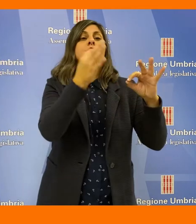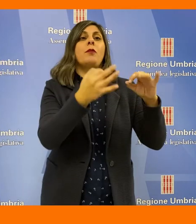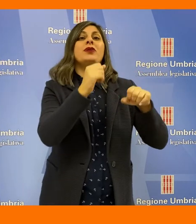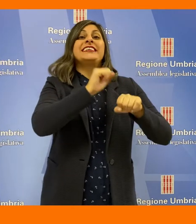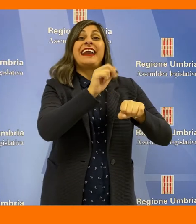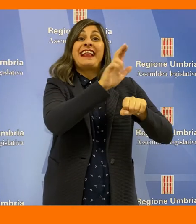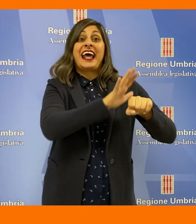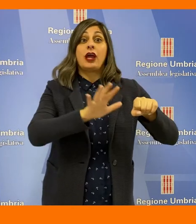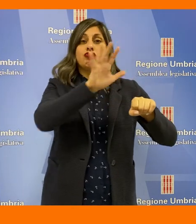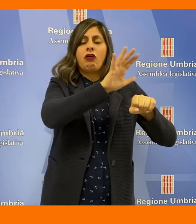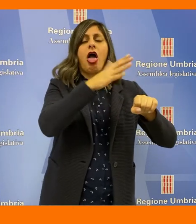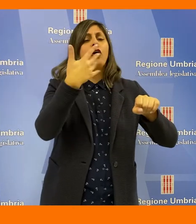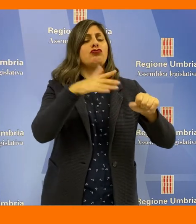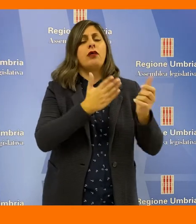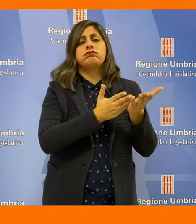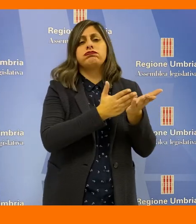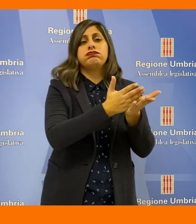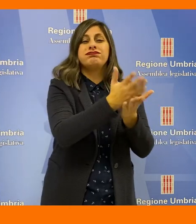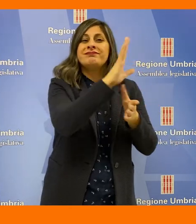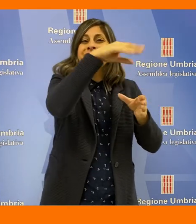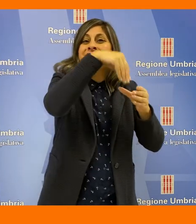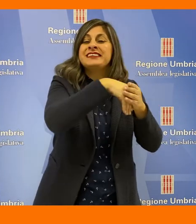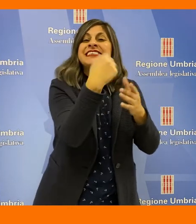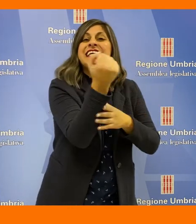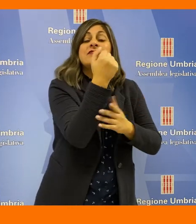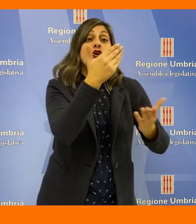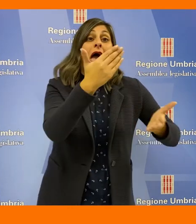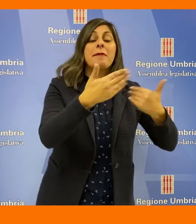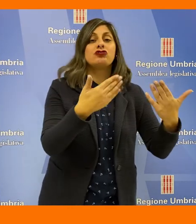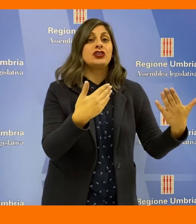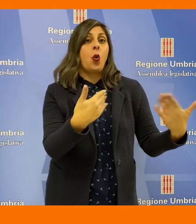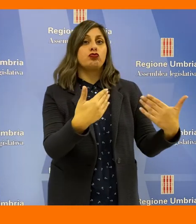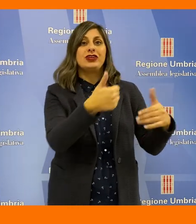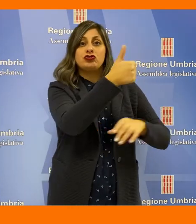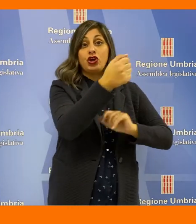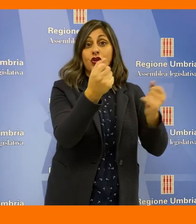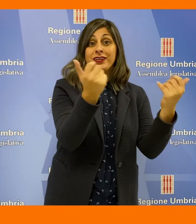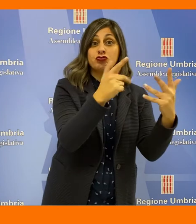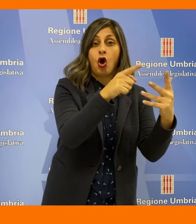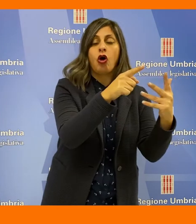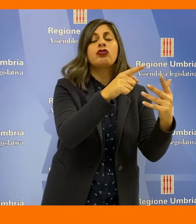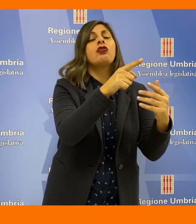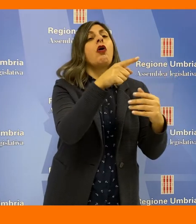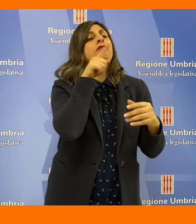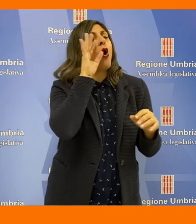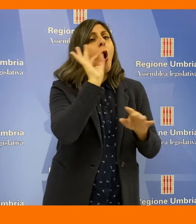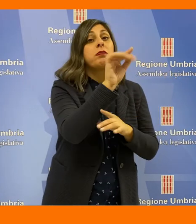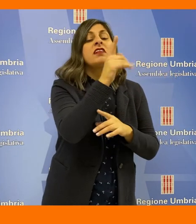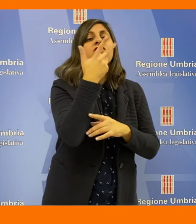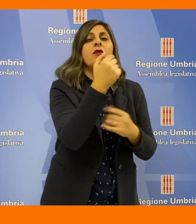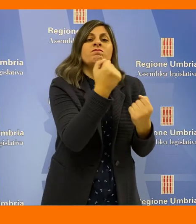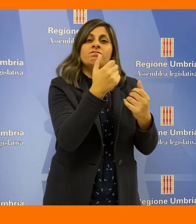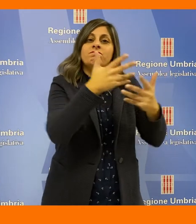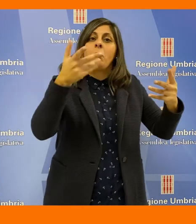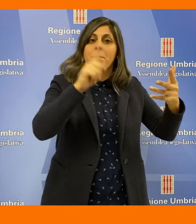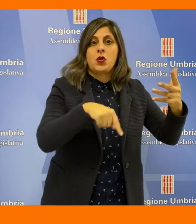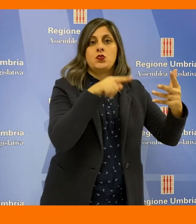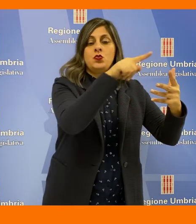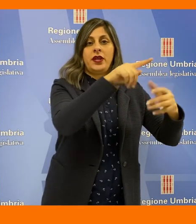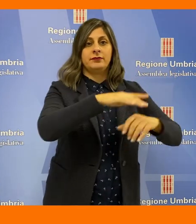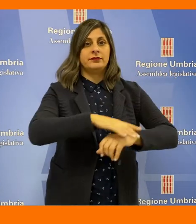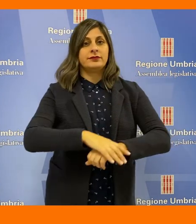rapporto con la sanità regionale già esistente nell'ambito del servizio di emergenza urgenza 118 che si punta a